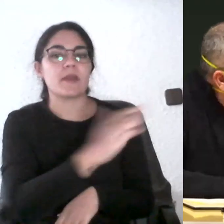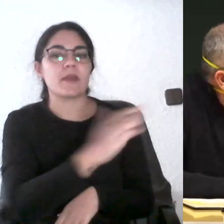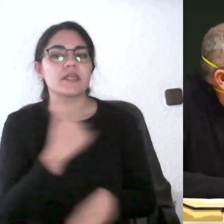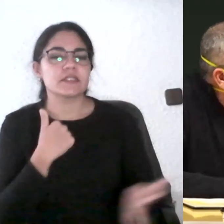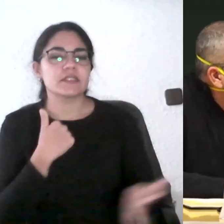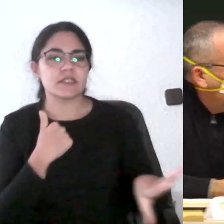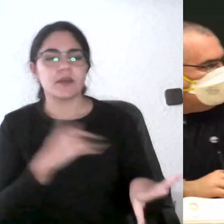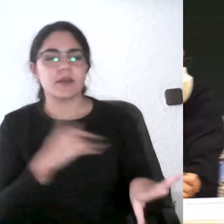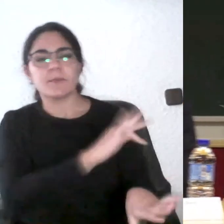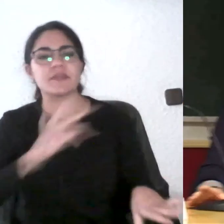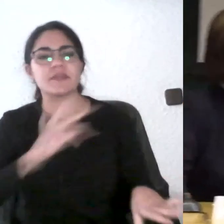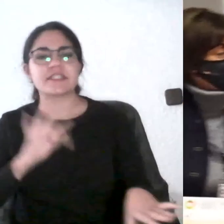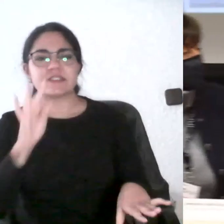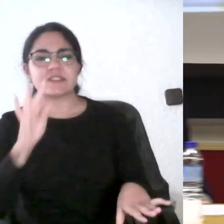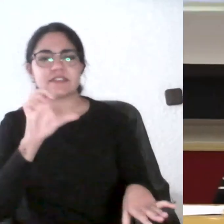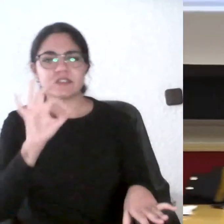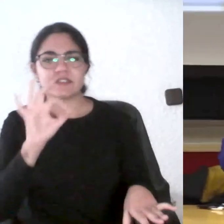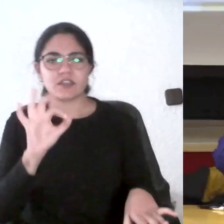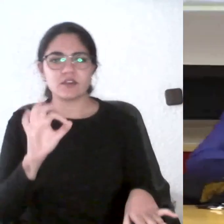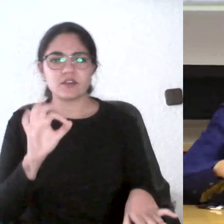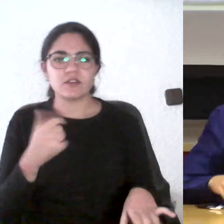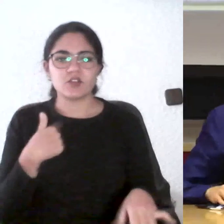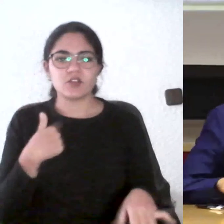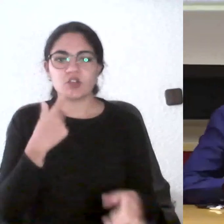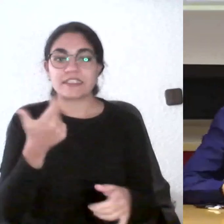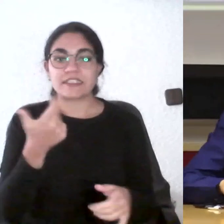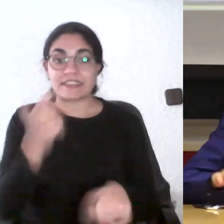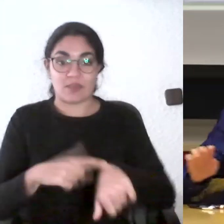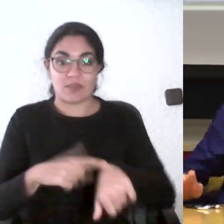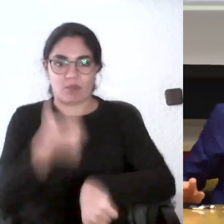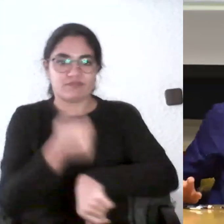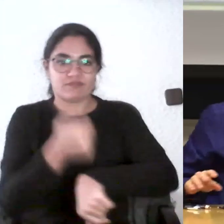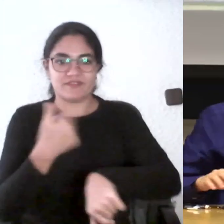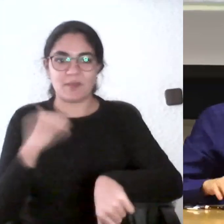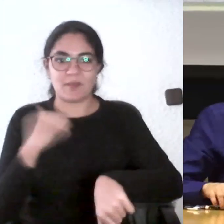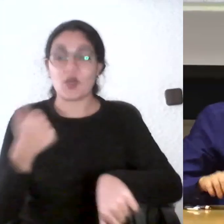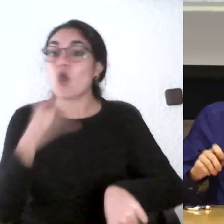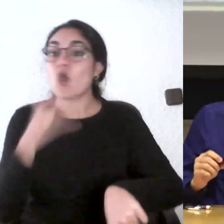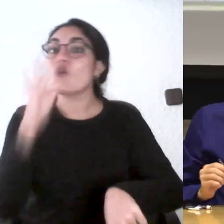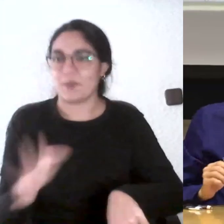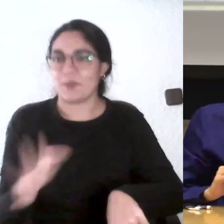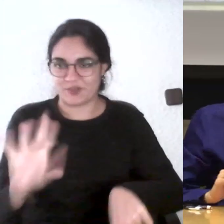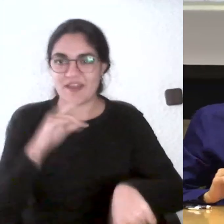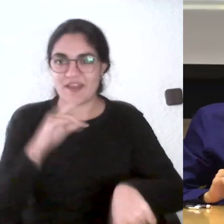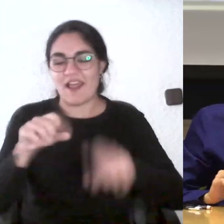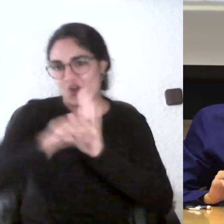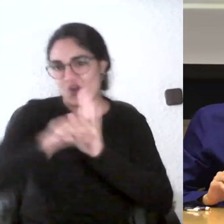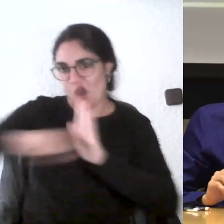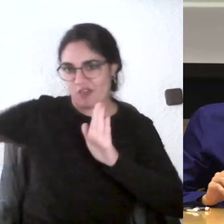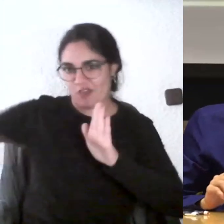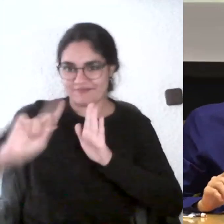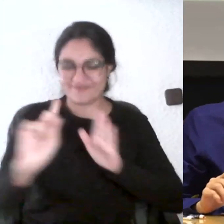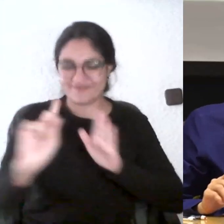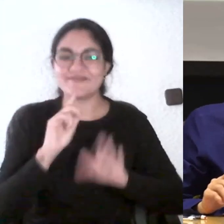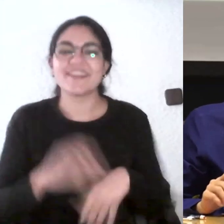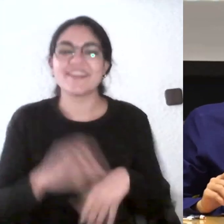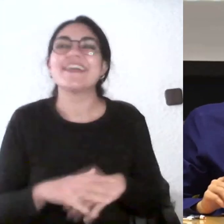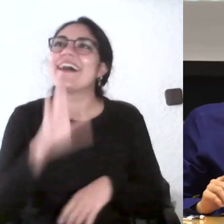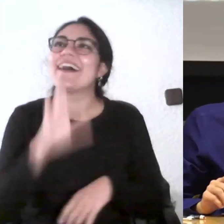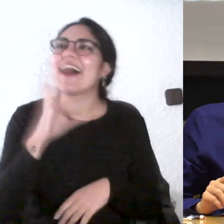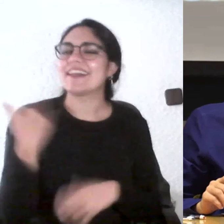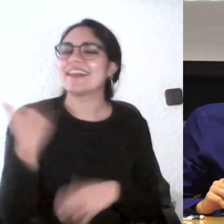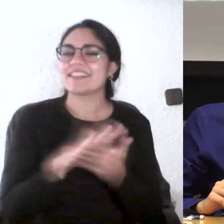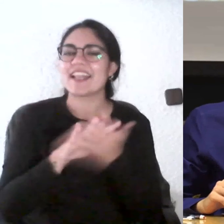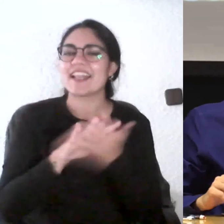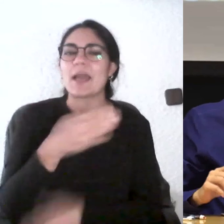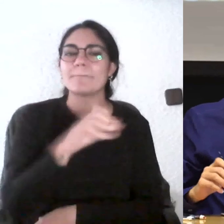doy paso soy breve voy a poner un cronómetro vale lo prometo vale decía Belén el tema del